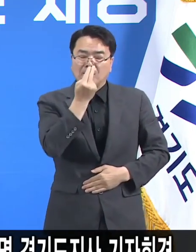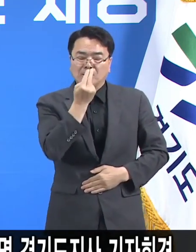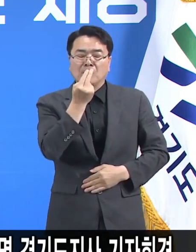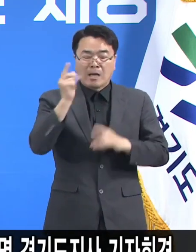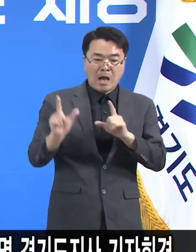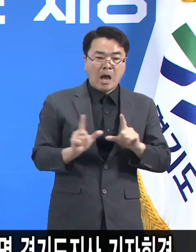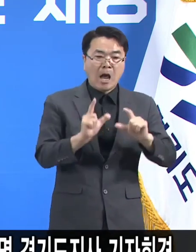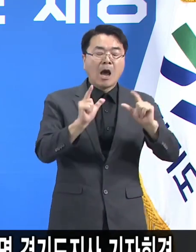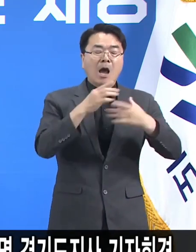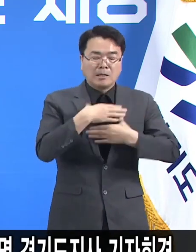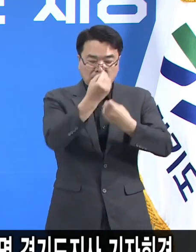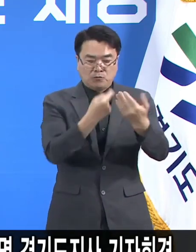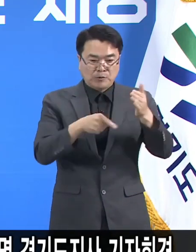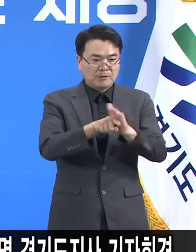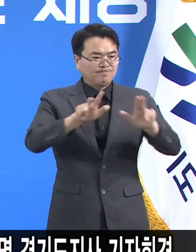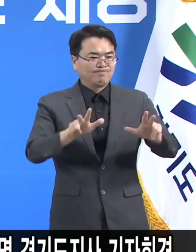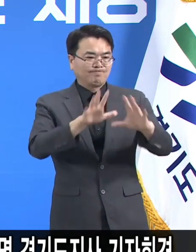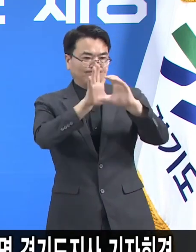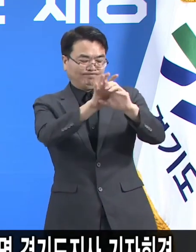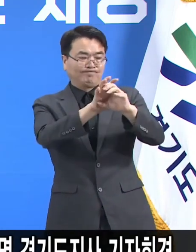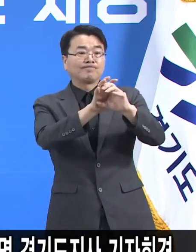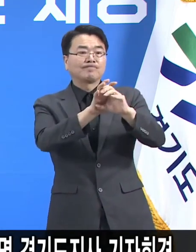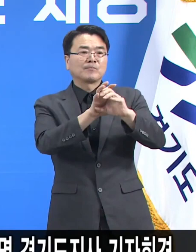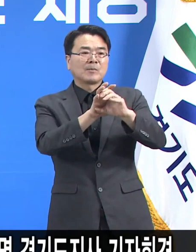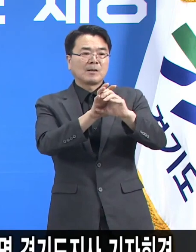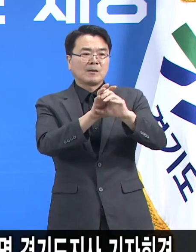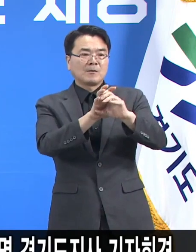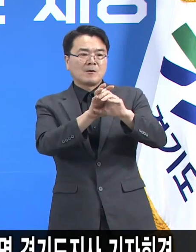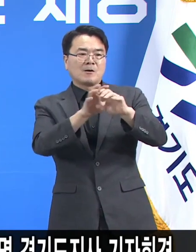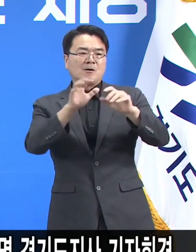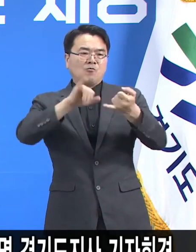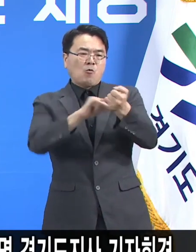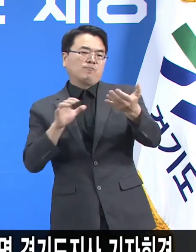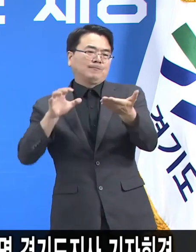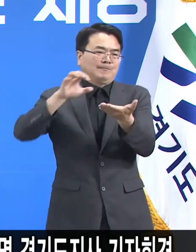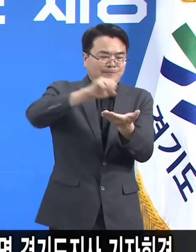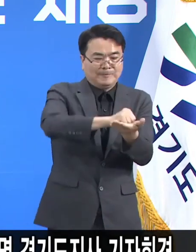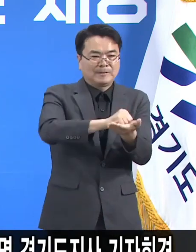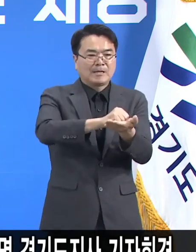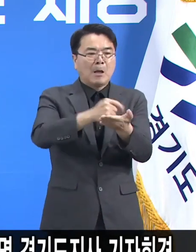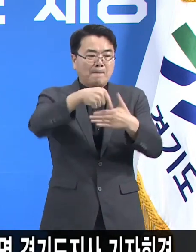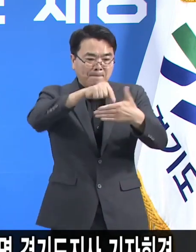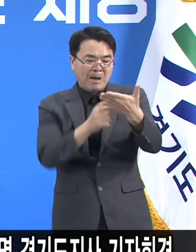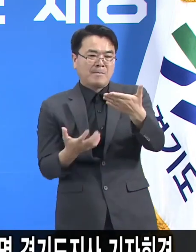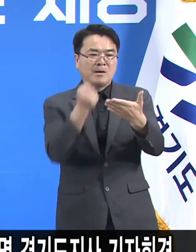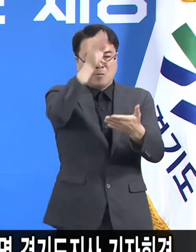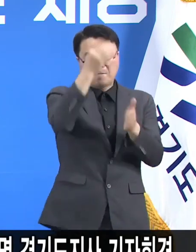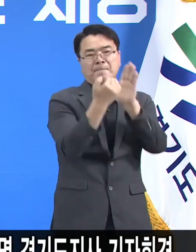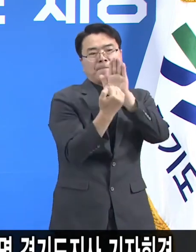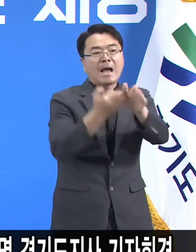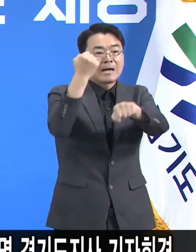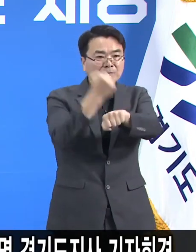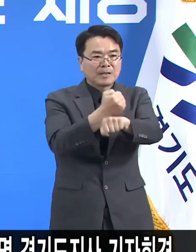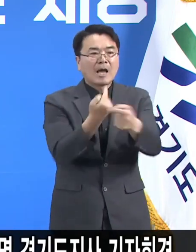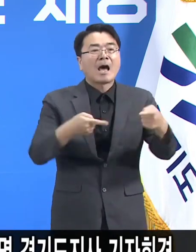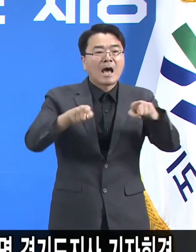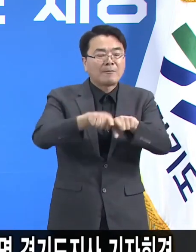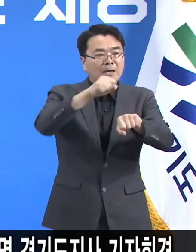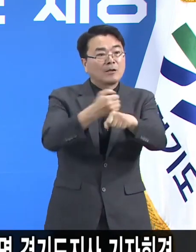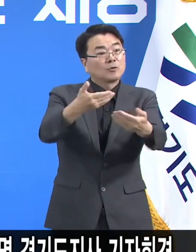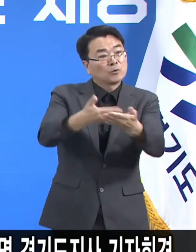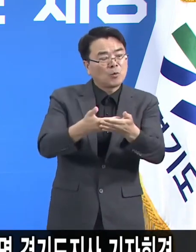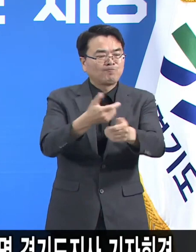위해서 이번에는 꼭 코로나19를 잡겠다는 마음으로 방역에 임하겠습니다. 꼭 함께해 주시고